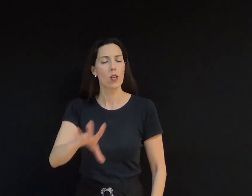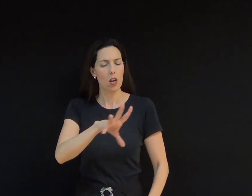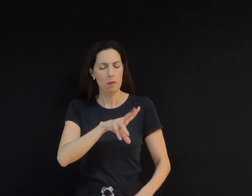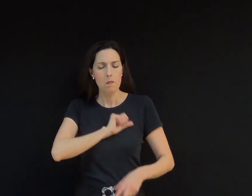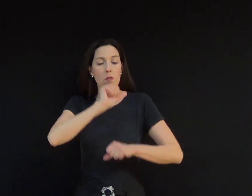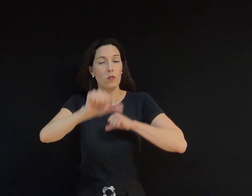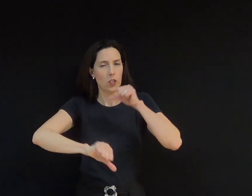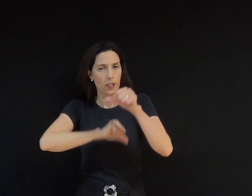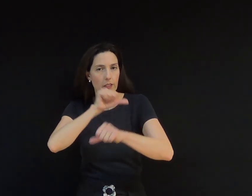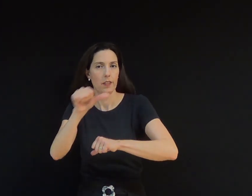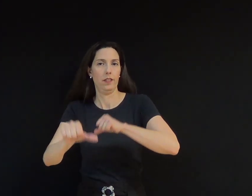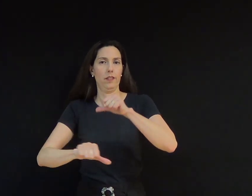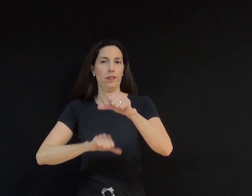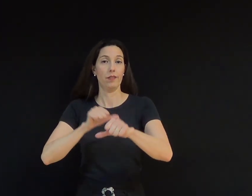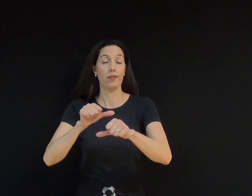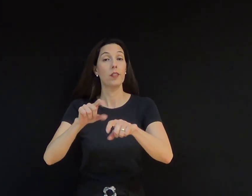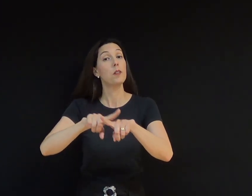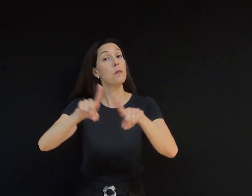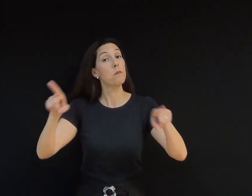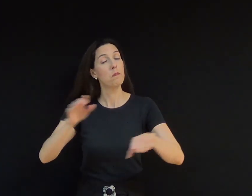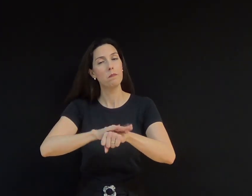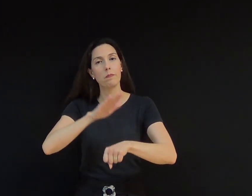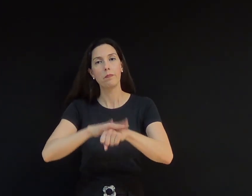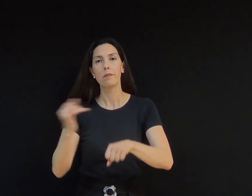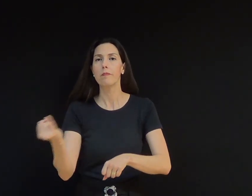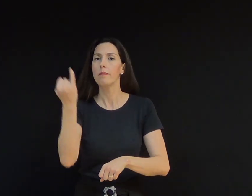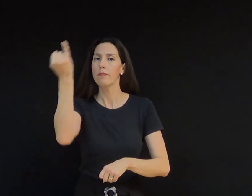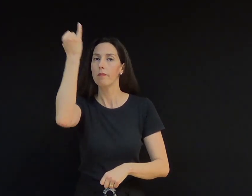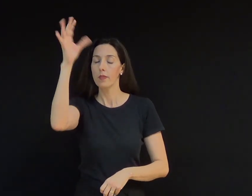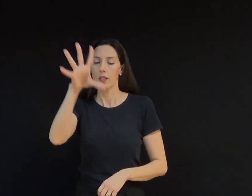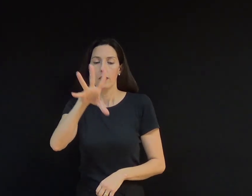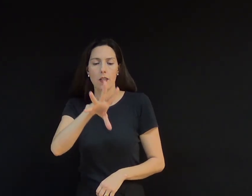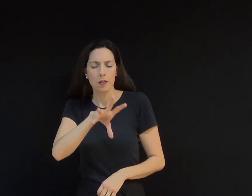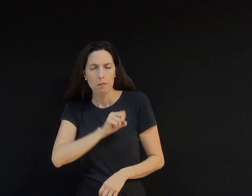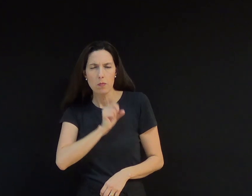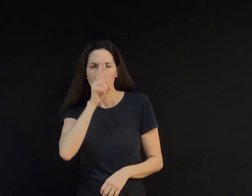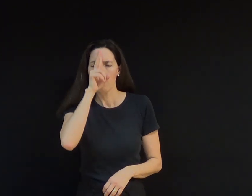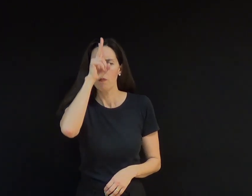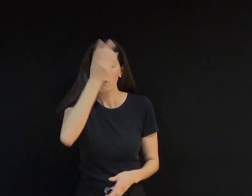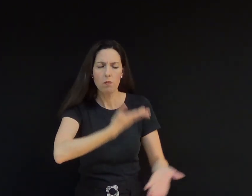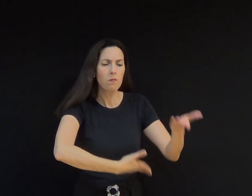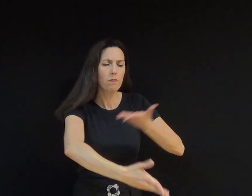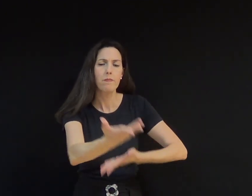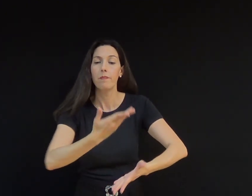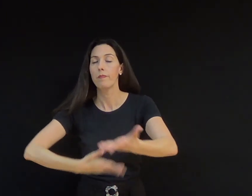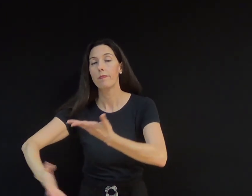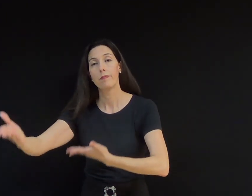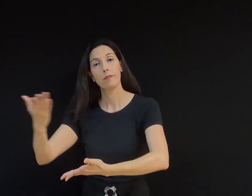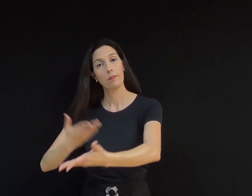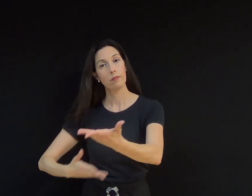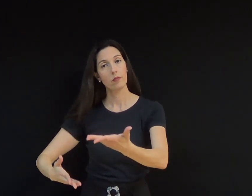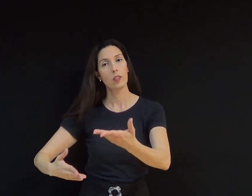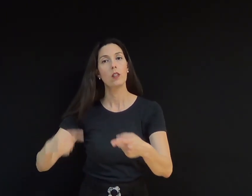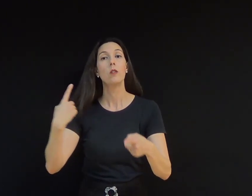Transformados pelo amor, mas sobretudo tende ardente amor uns para com os outros, porque o amor